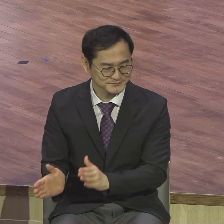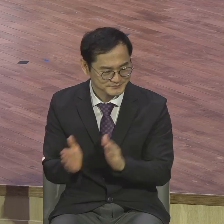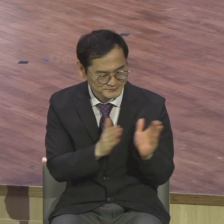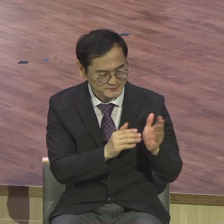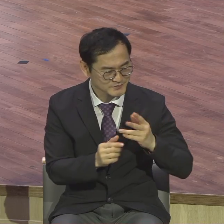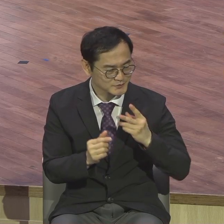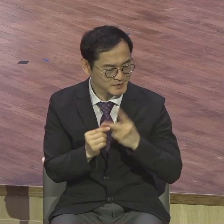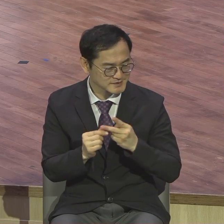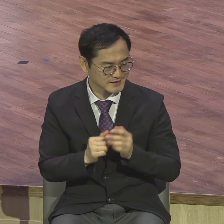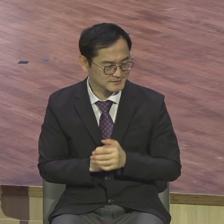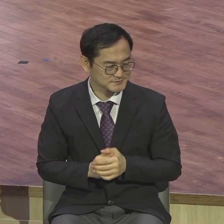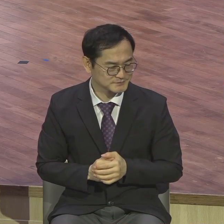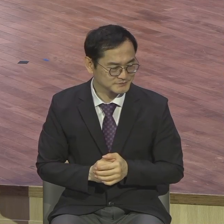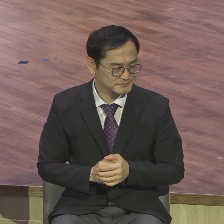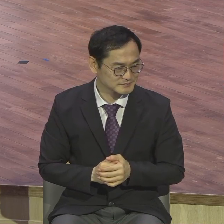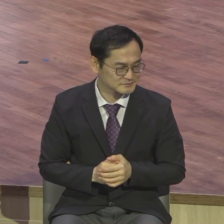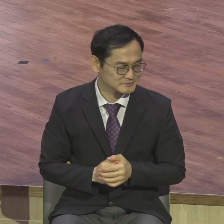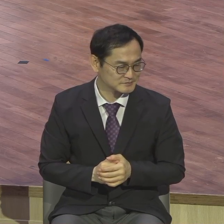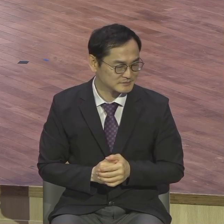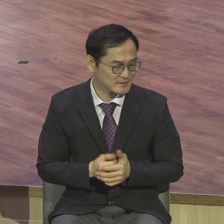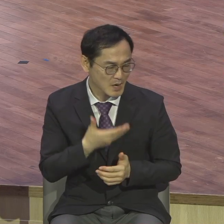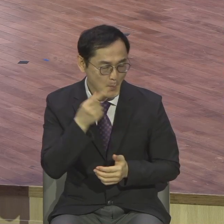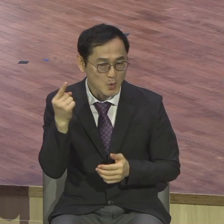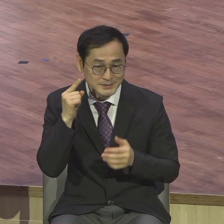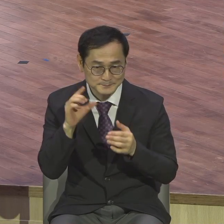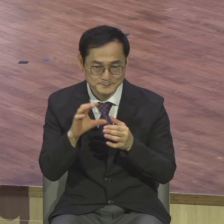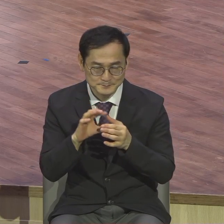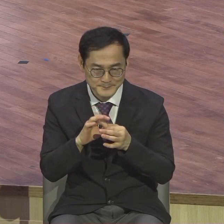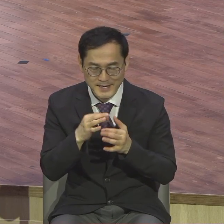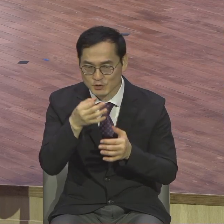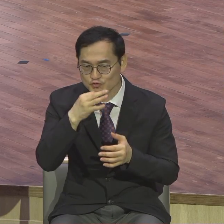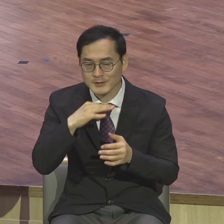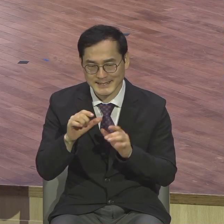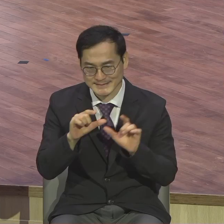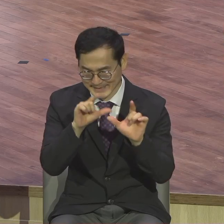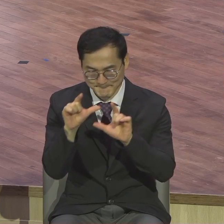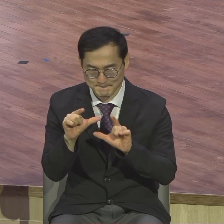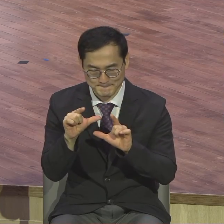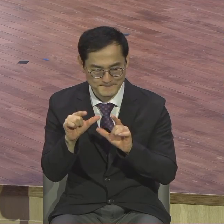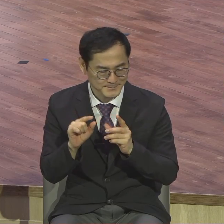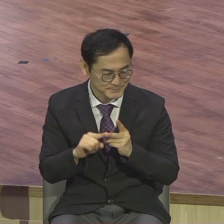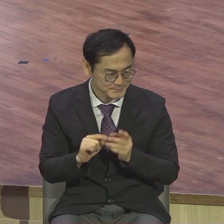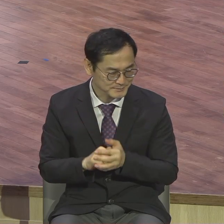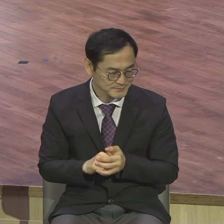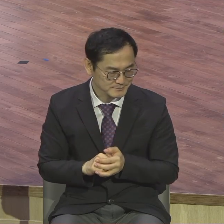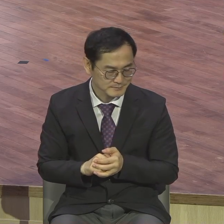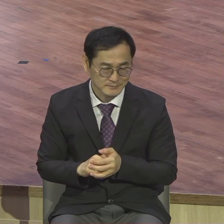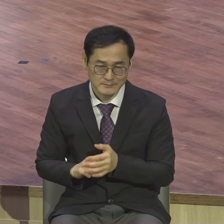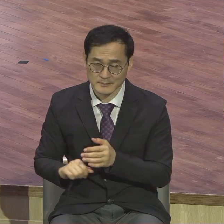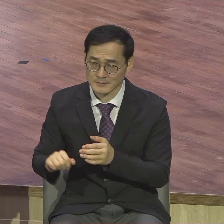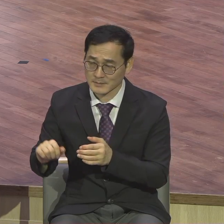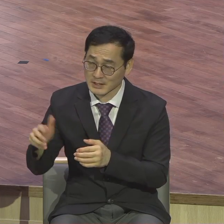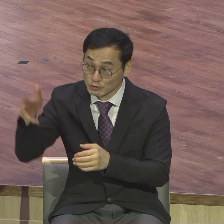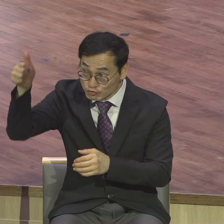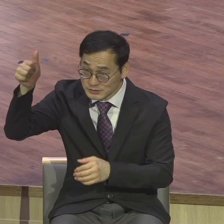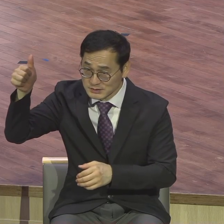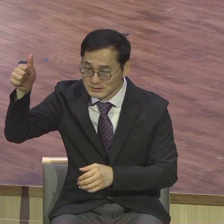후에 그 종들의 주인이 돌아와 그들과 결산할 우리 인생은 결산할